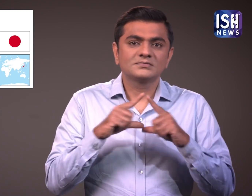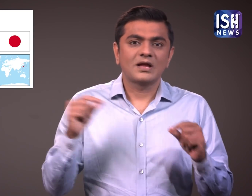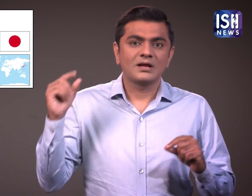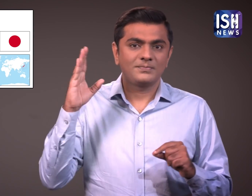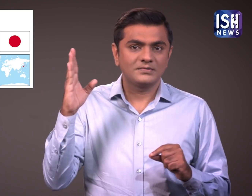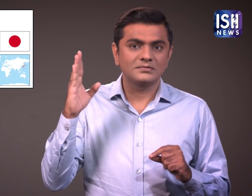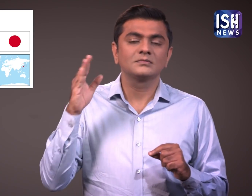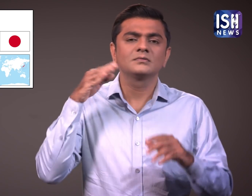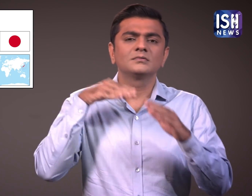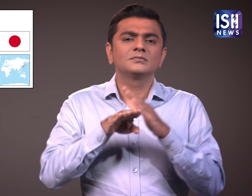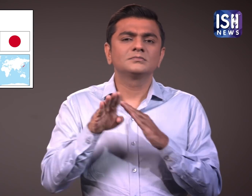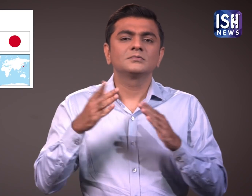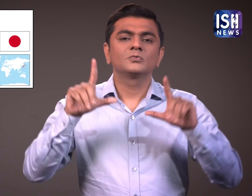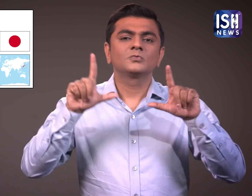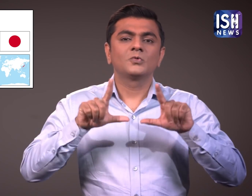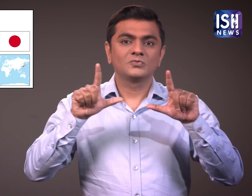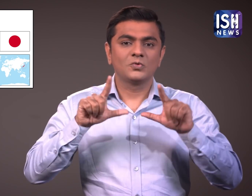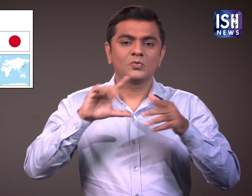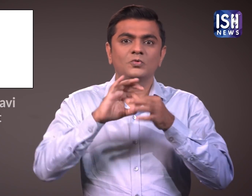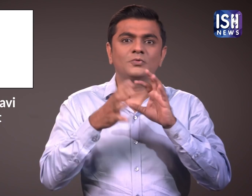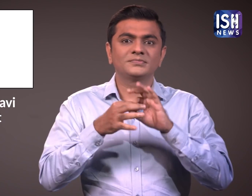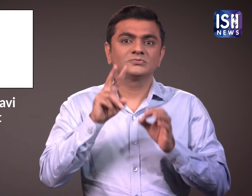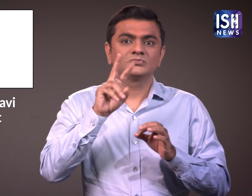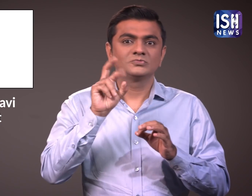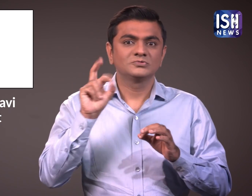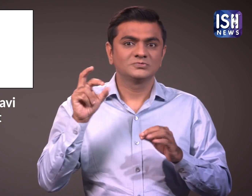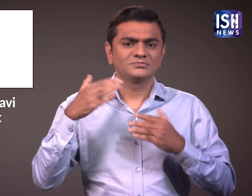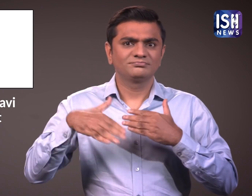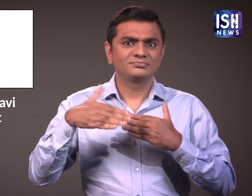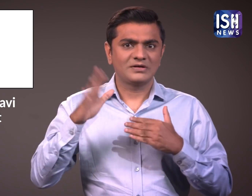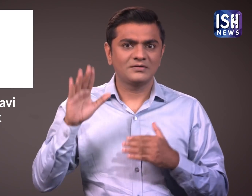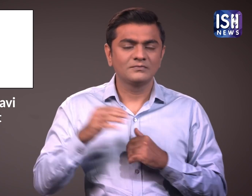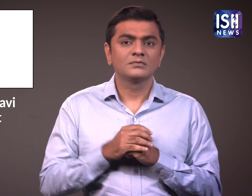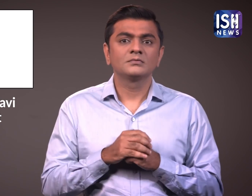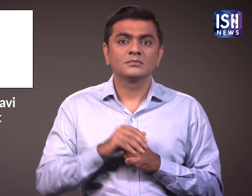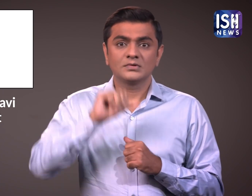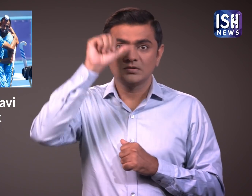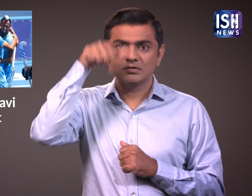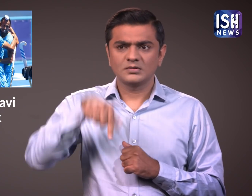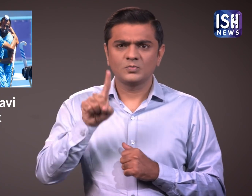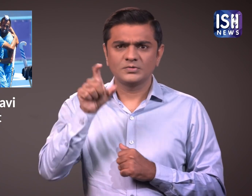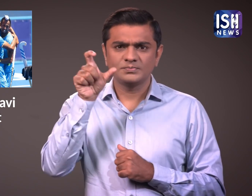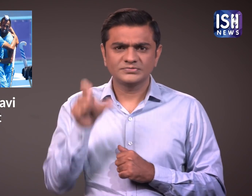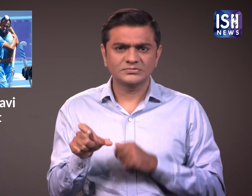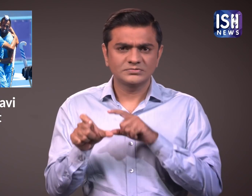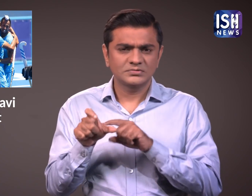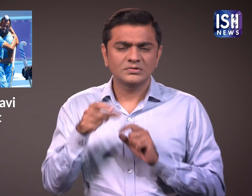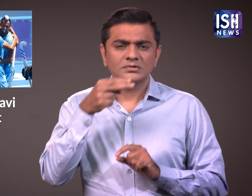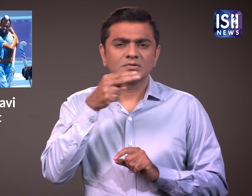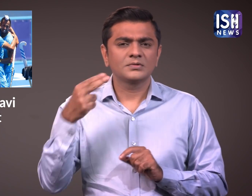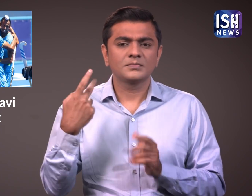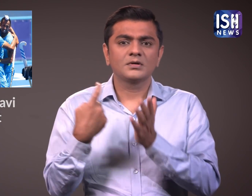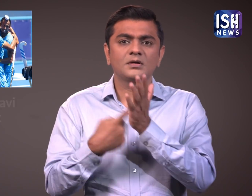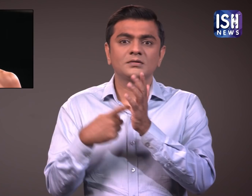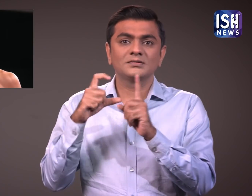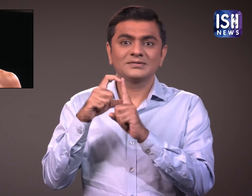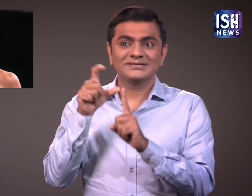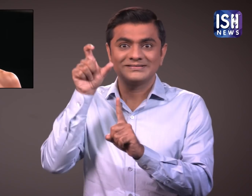2020 के ओलिम्पिक खेल वर्तमान में टोक्यो जापान में आयोजित किये जा रहे हैं। भारतिय पहलवान रवी कुमार